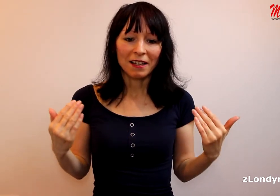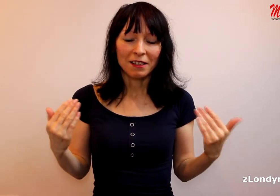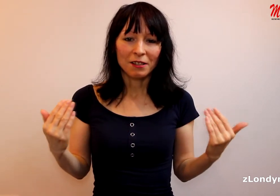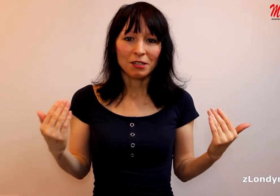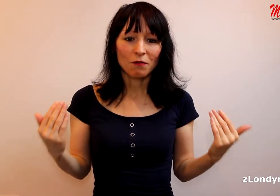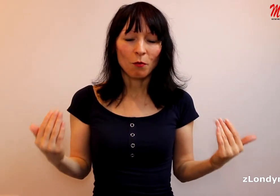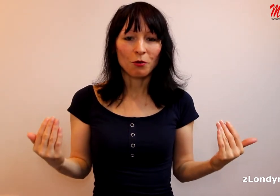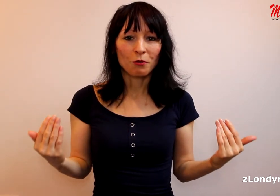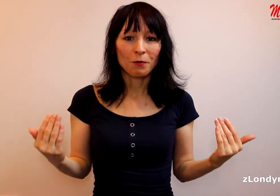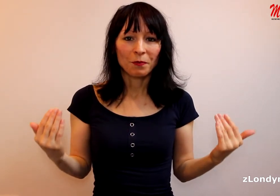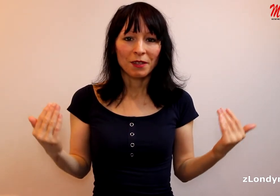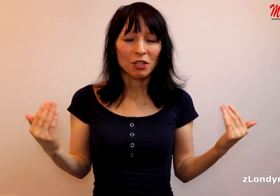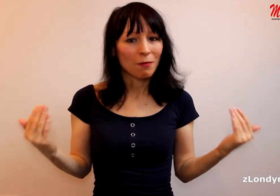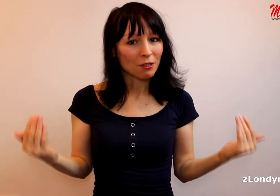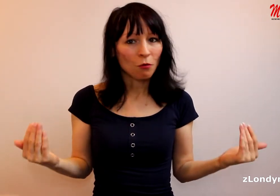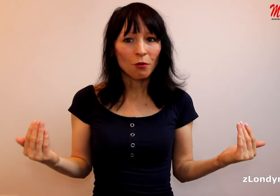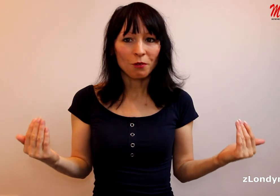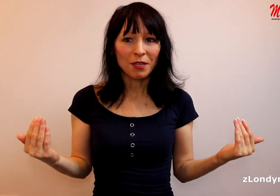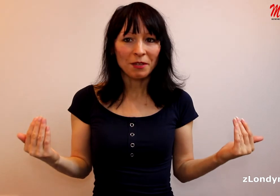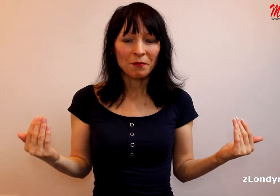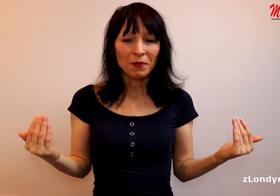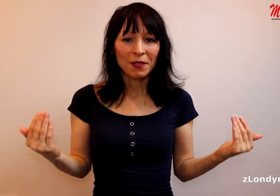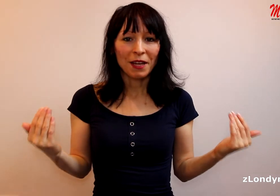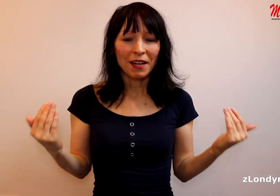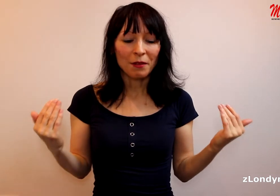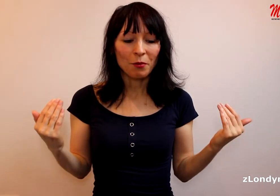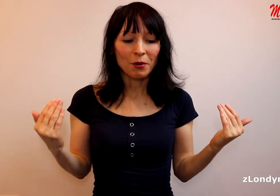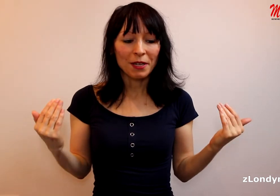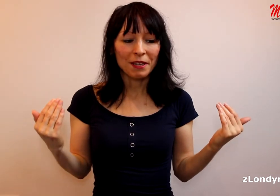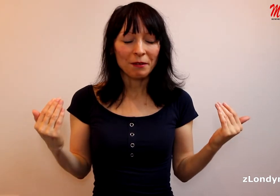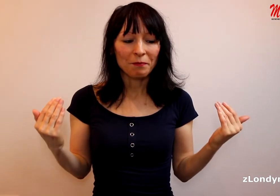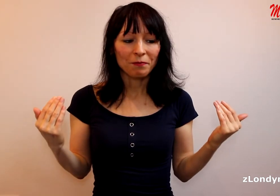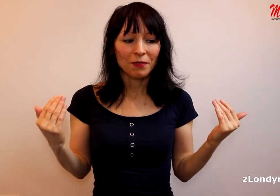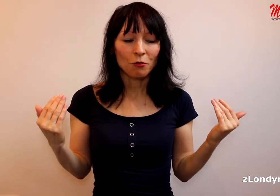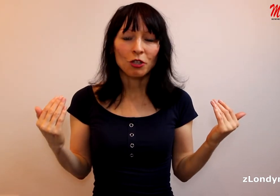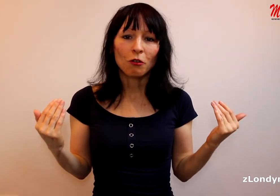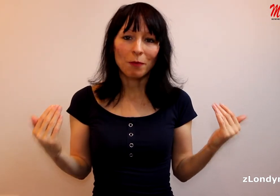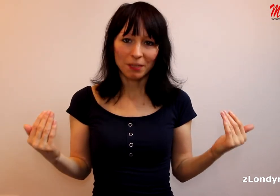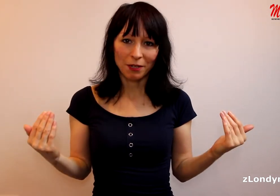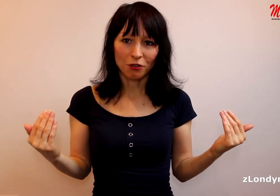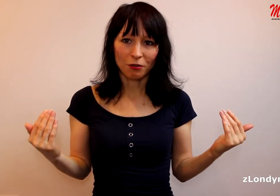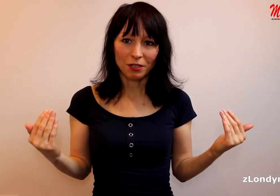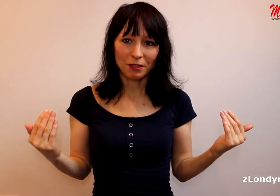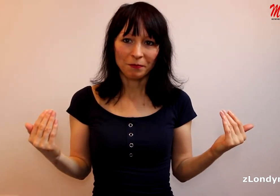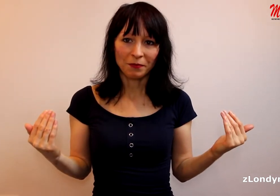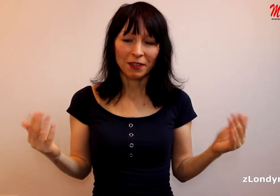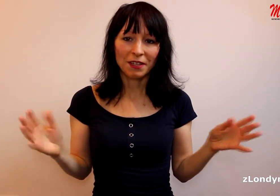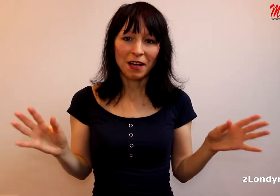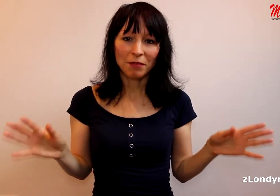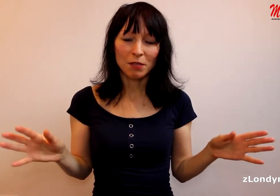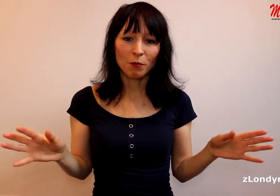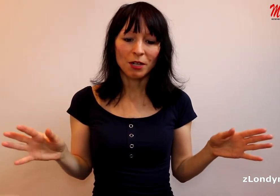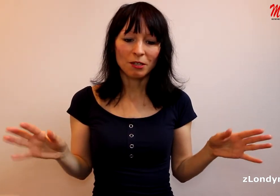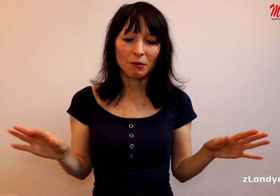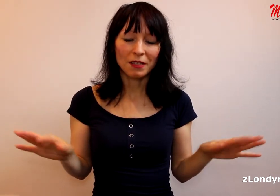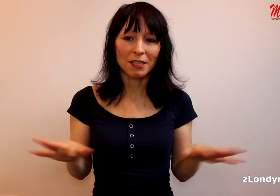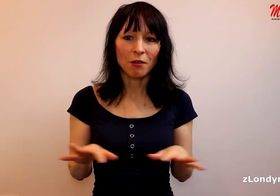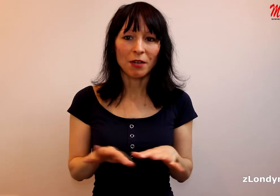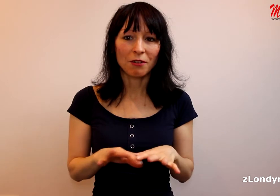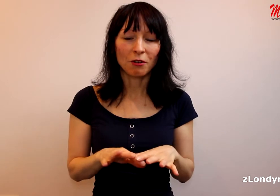svobodu, třeba soukromí a nebo i určitou bezpečnost. Kdy nám ta svoboda slova zasahuje do